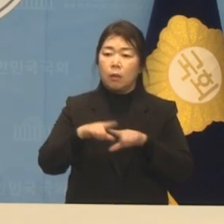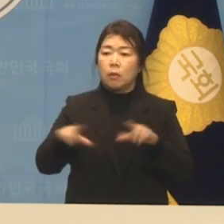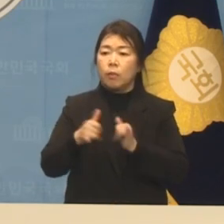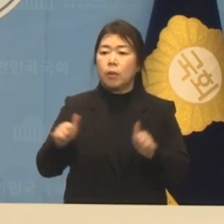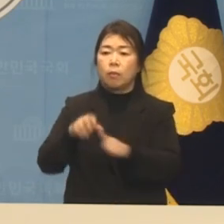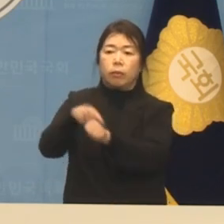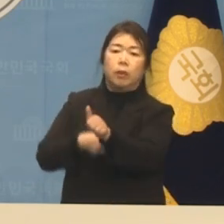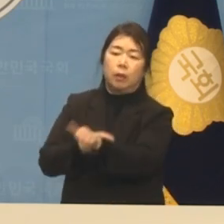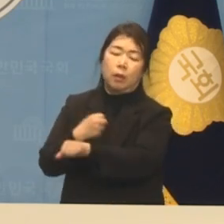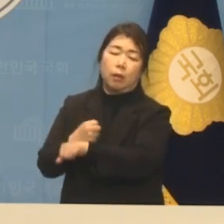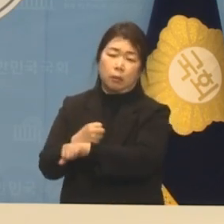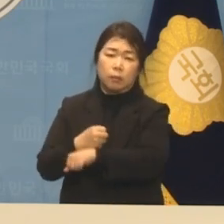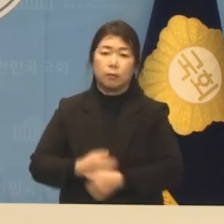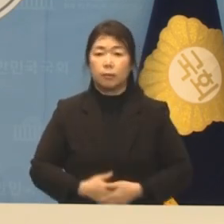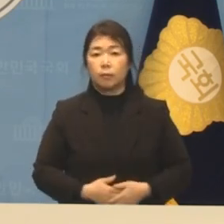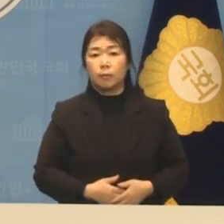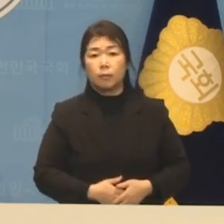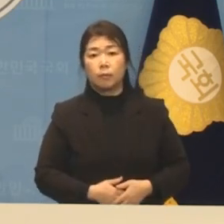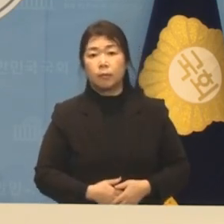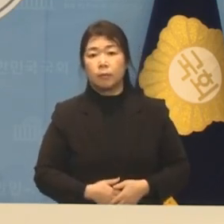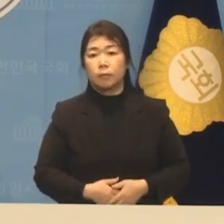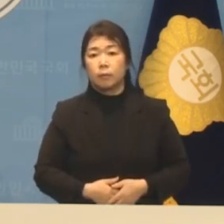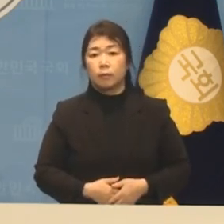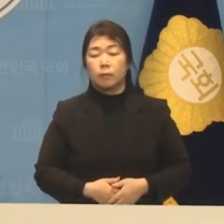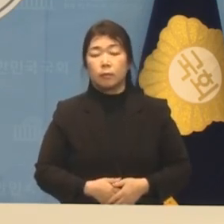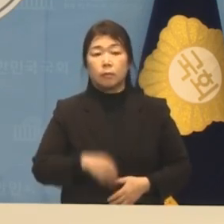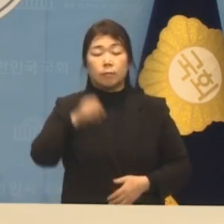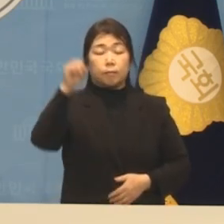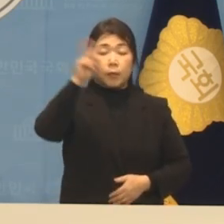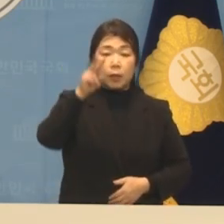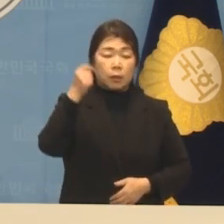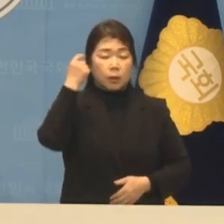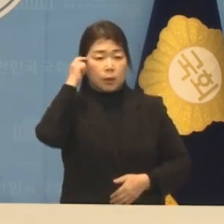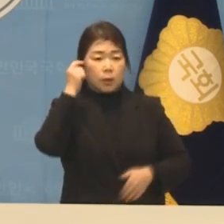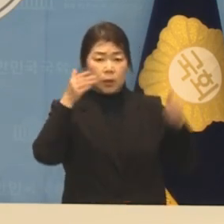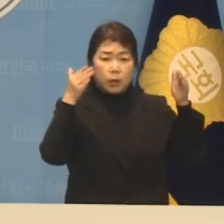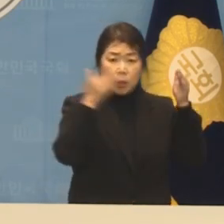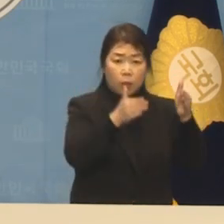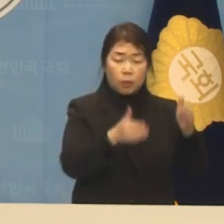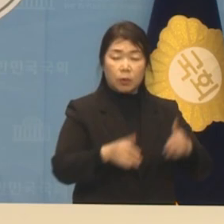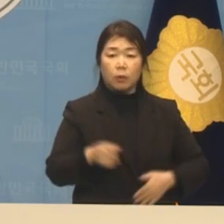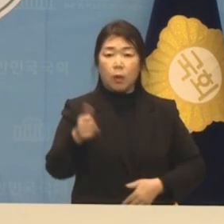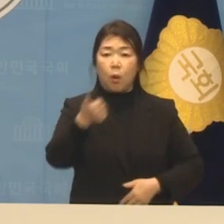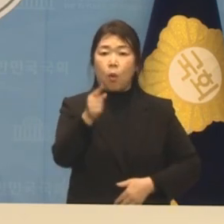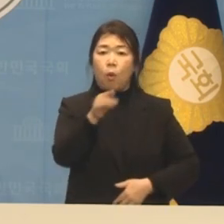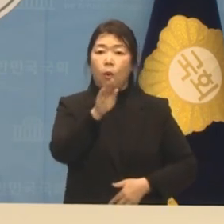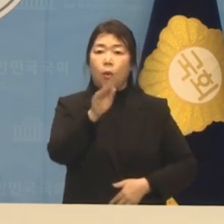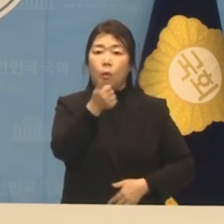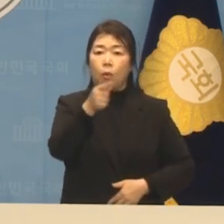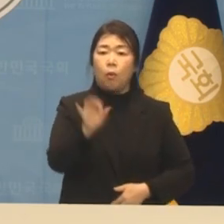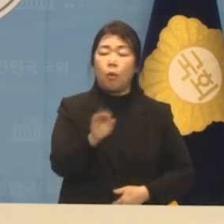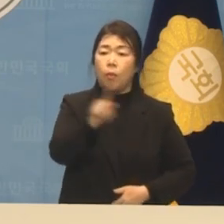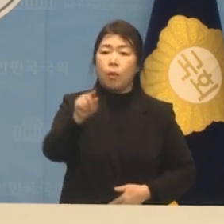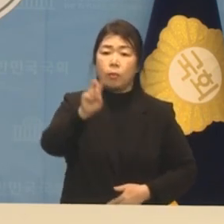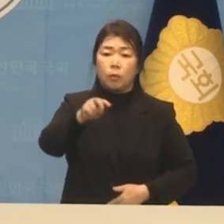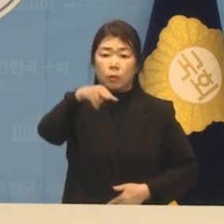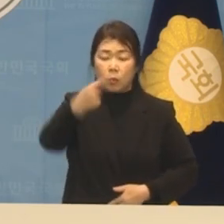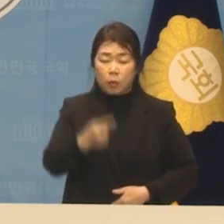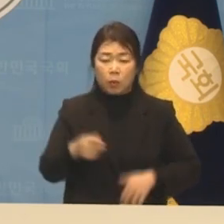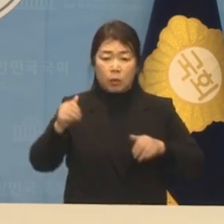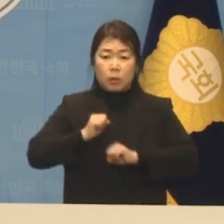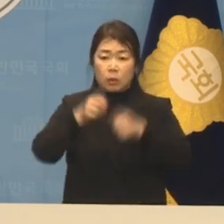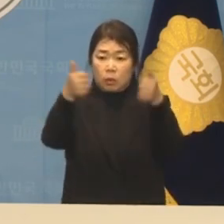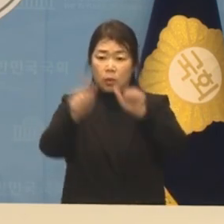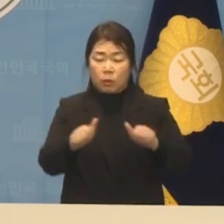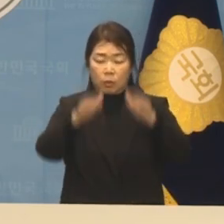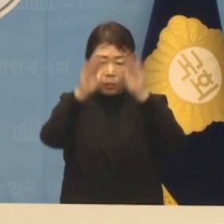윤석열 한동훈 정권의 때늦은 이념 탈연 홍범도 장군 지우기와 북한 자극으로 전쟁